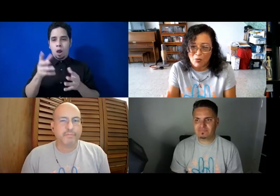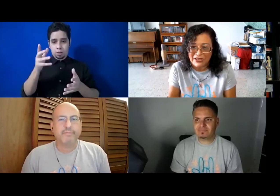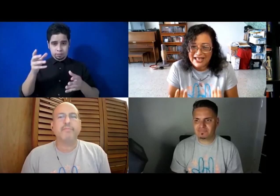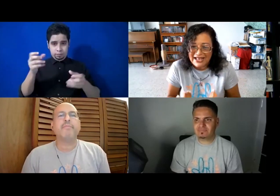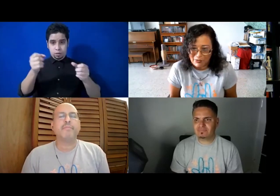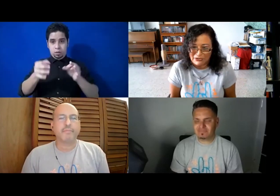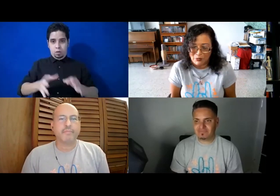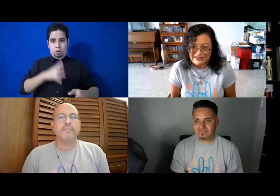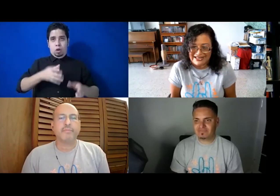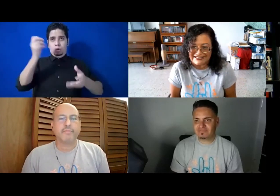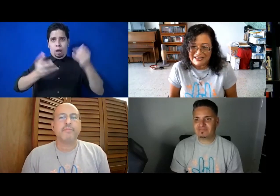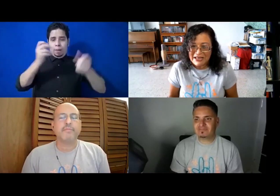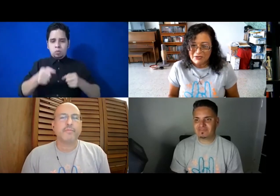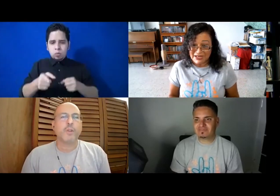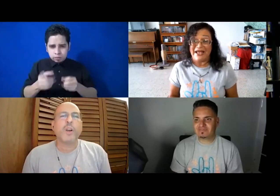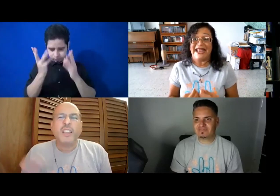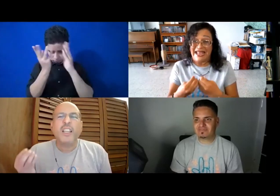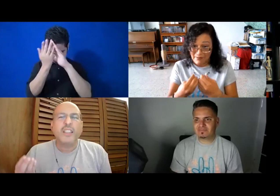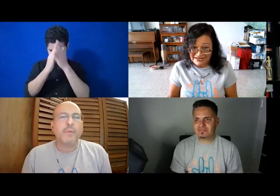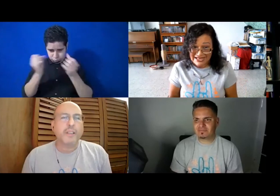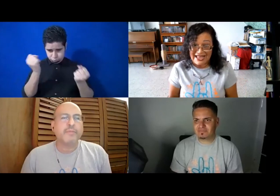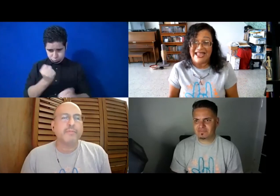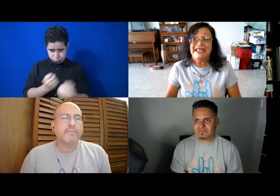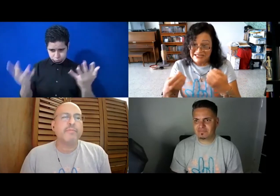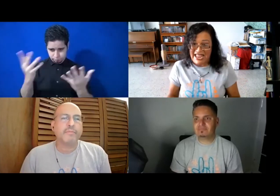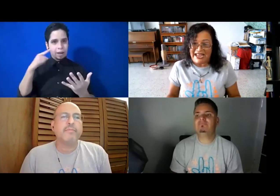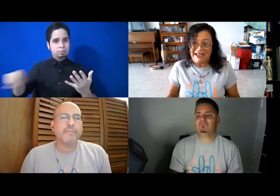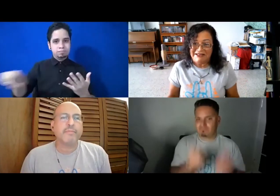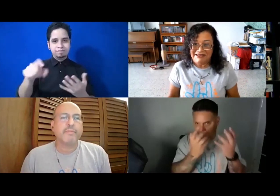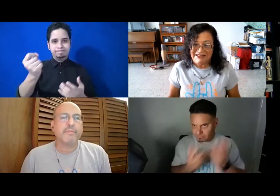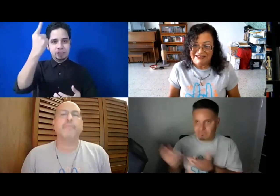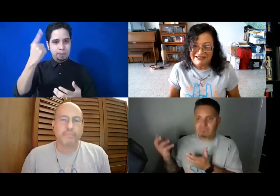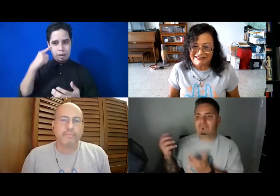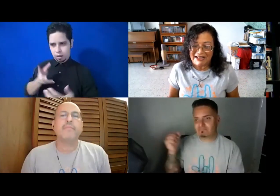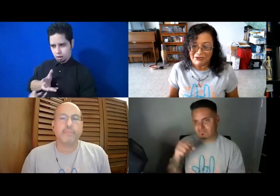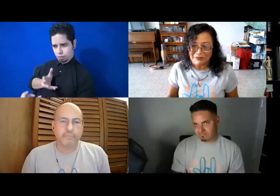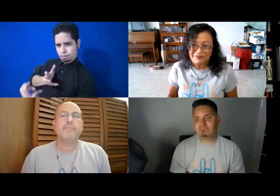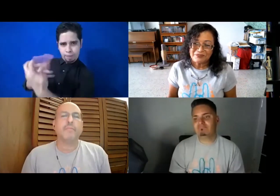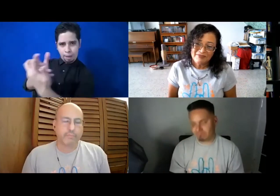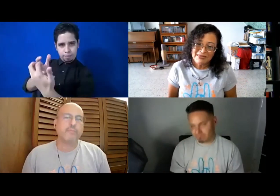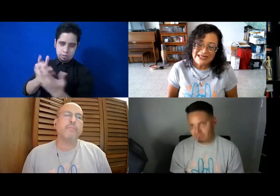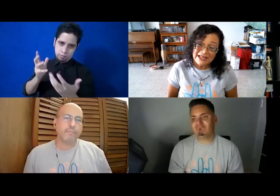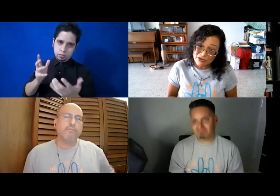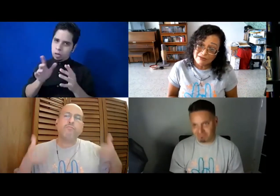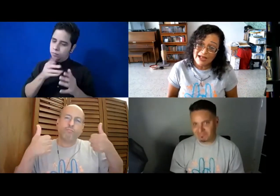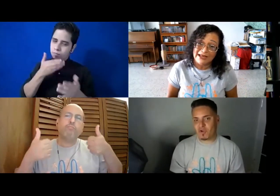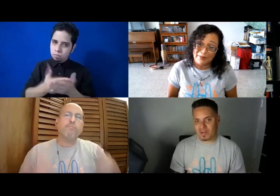comunidad a la cual tú perteneces para que el mensaje llegue. Exacto. Y eso hay que